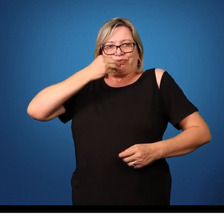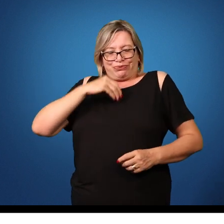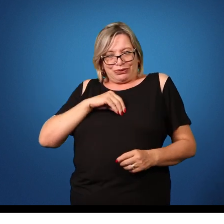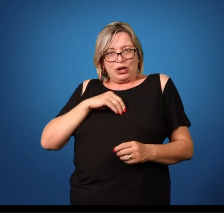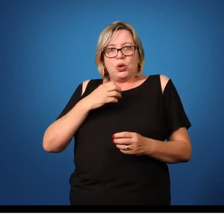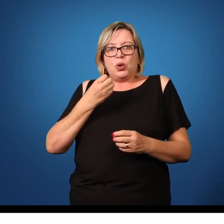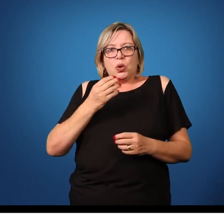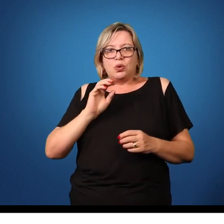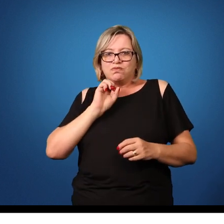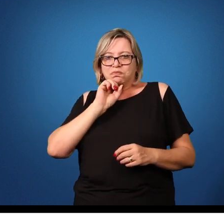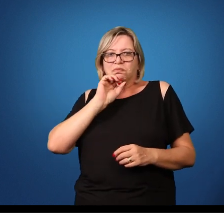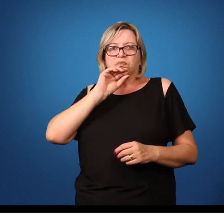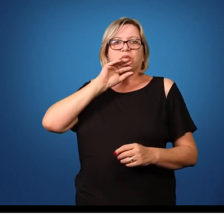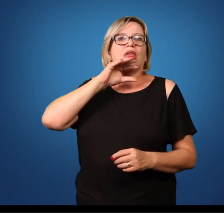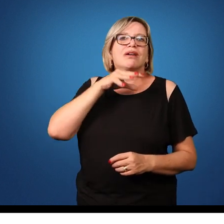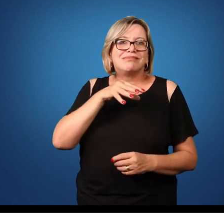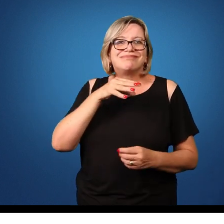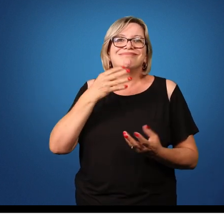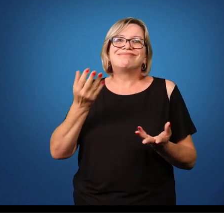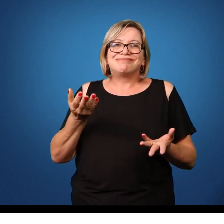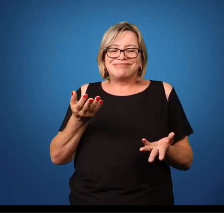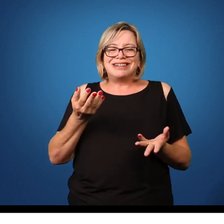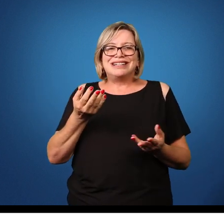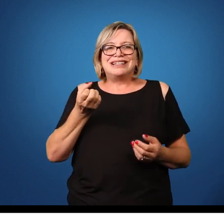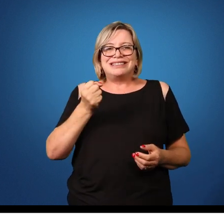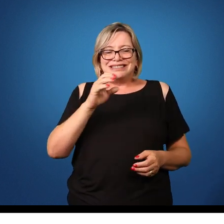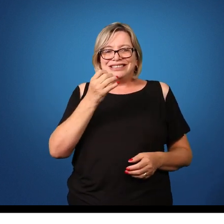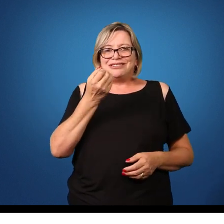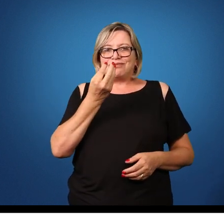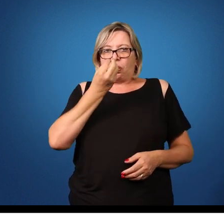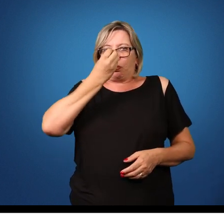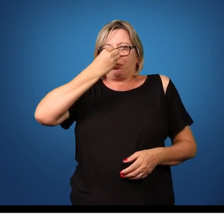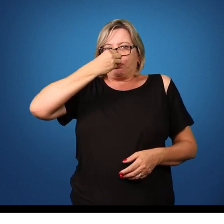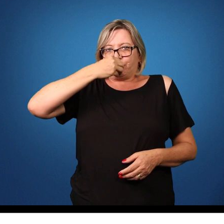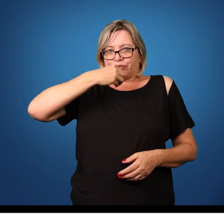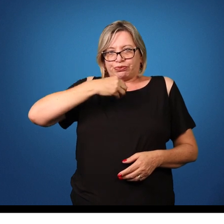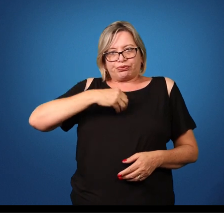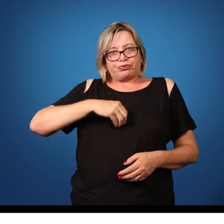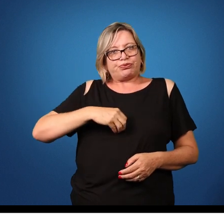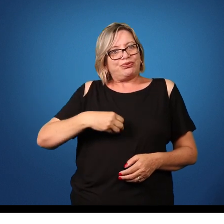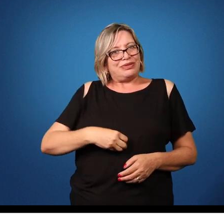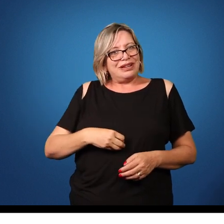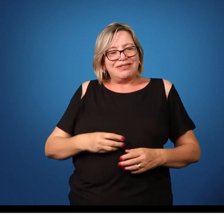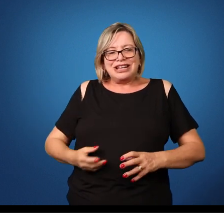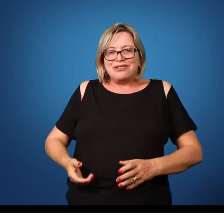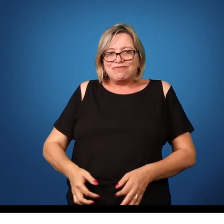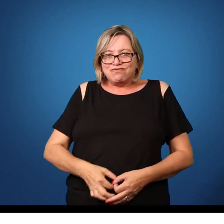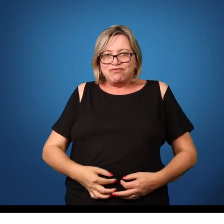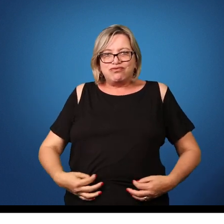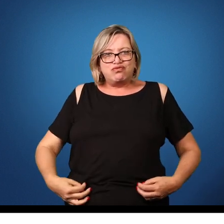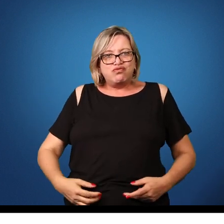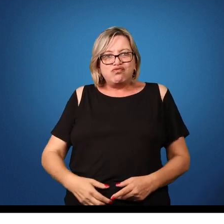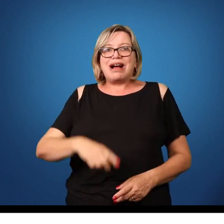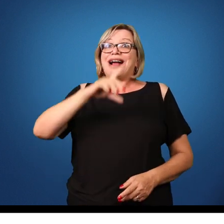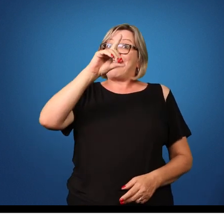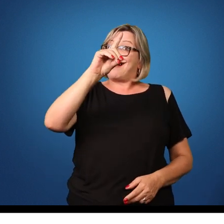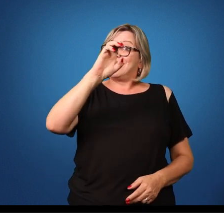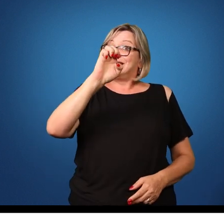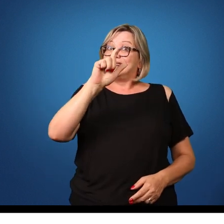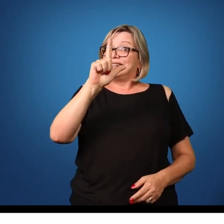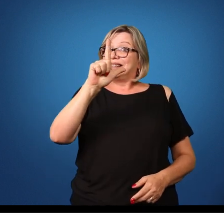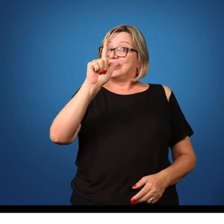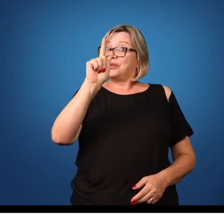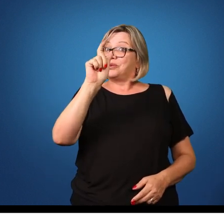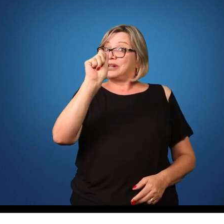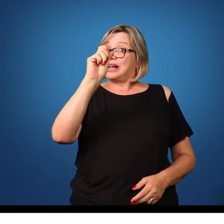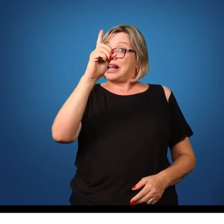hospedeiro, ou ela pode ser expelida. Se ela for deglutida, ela chega até o intestino delgado e sofre uma